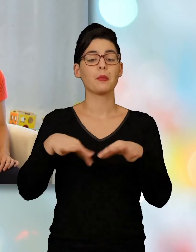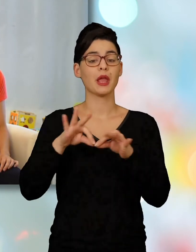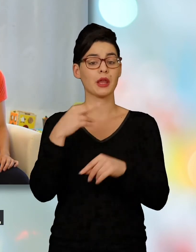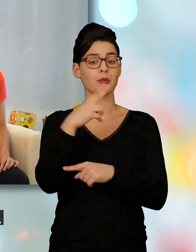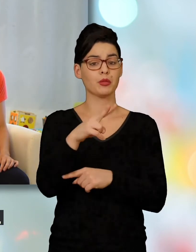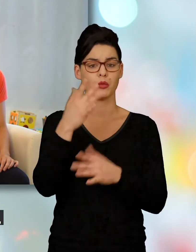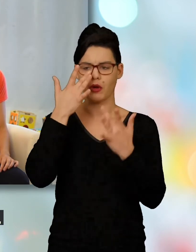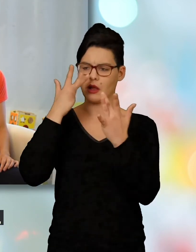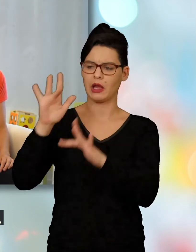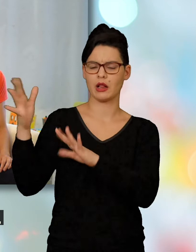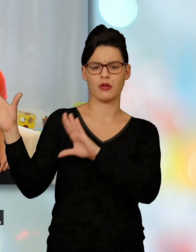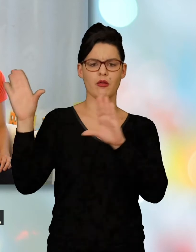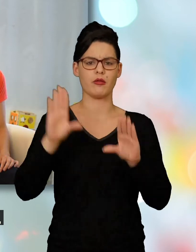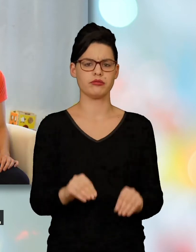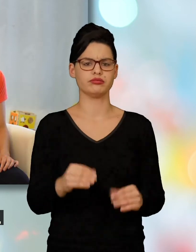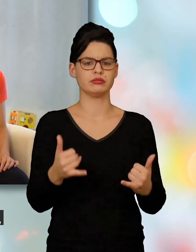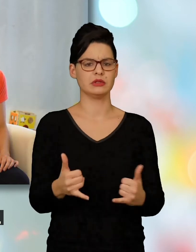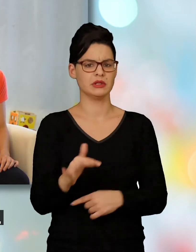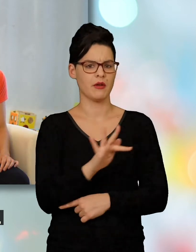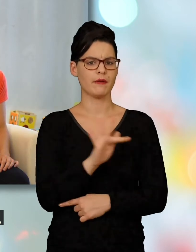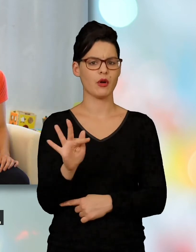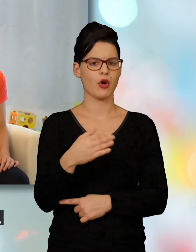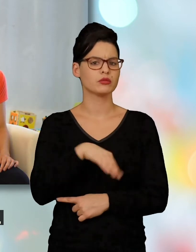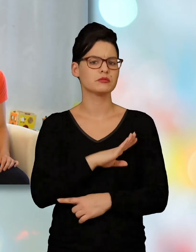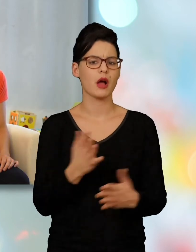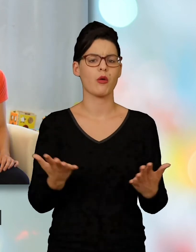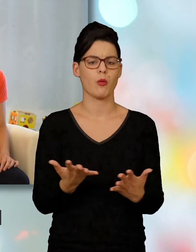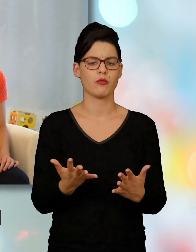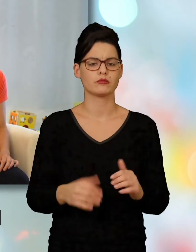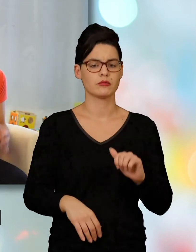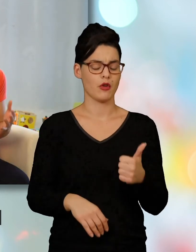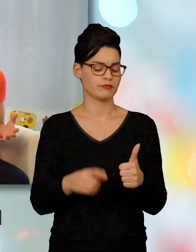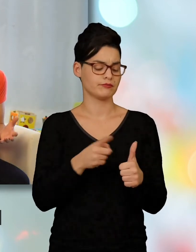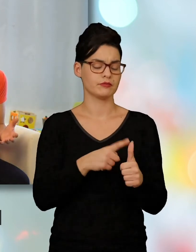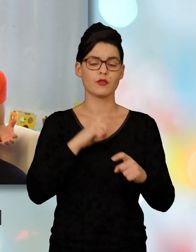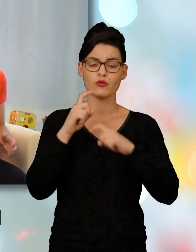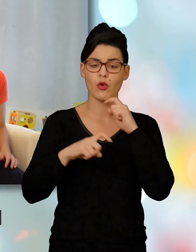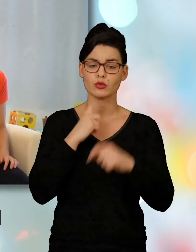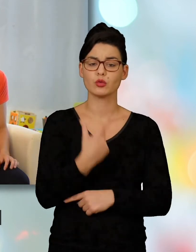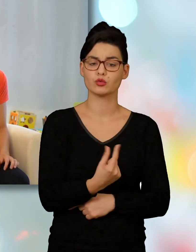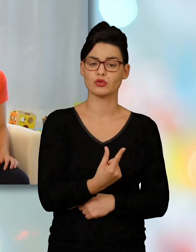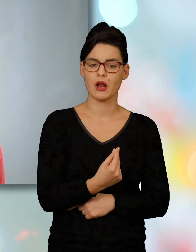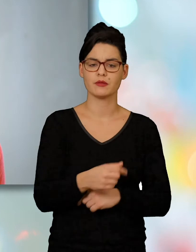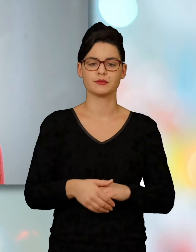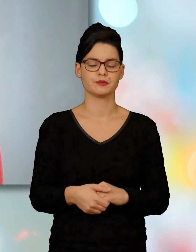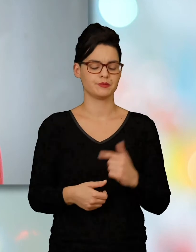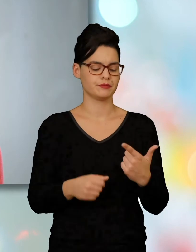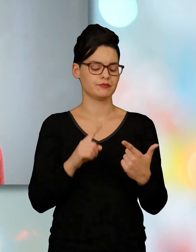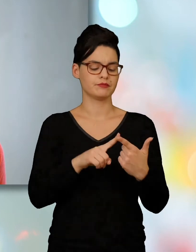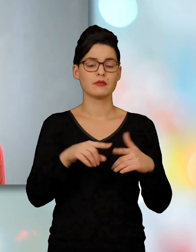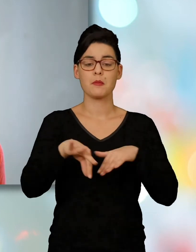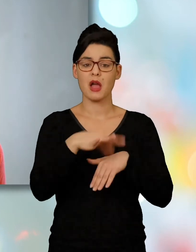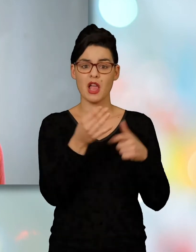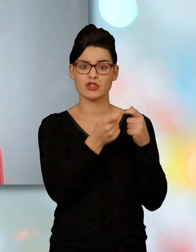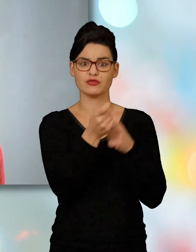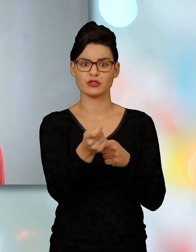Vous êtes arrivé en France parce que vous avez quitté votre pays, vous l'avez fui pour plusieurs raisons. Vous avez subi